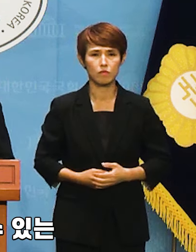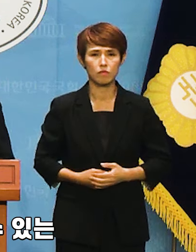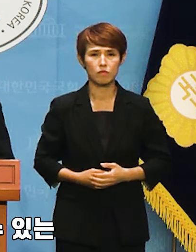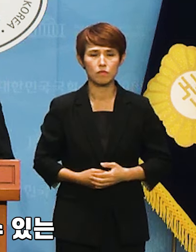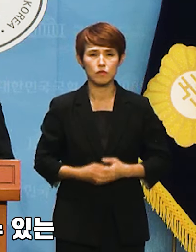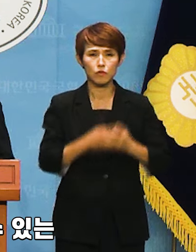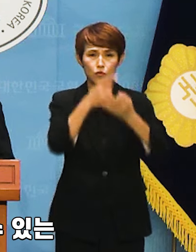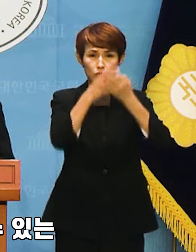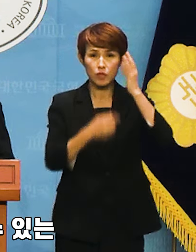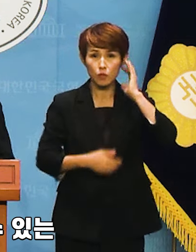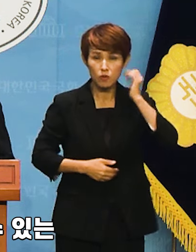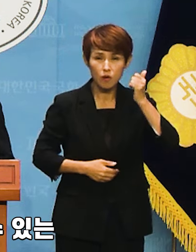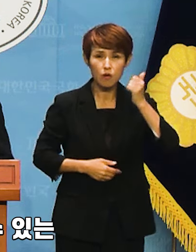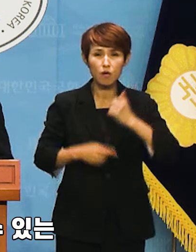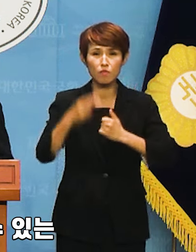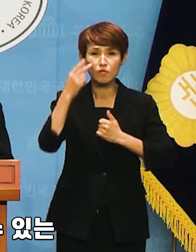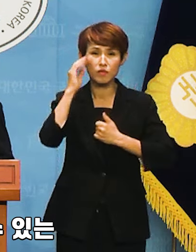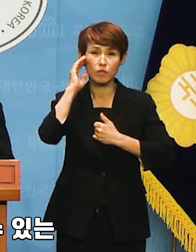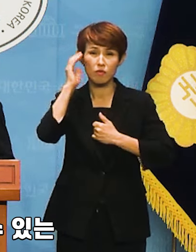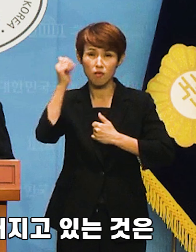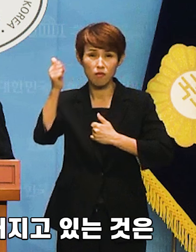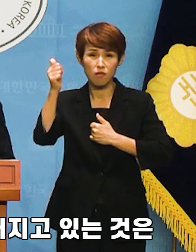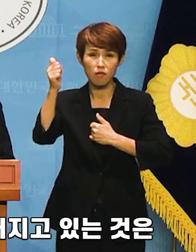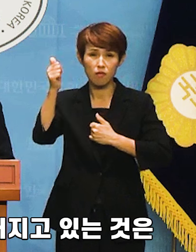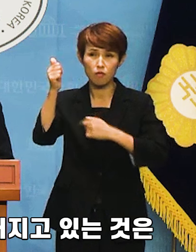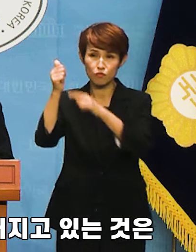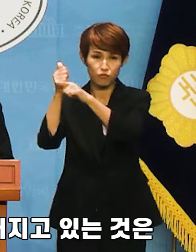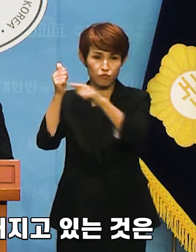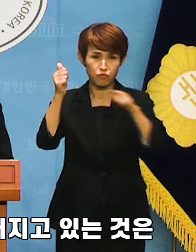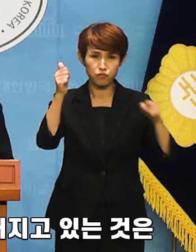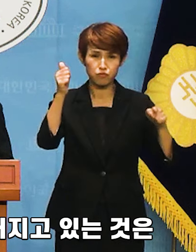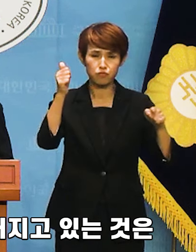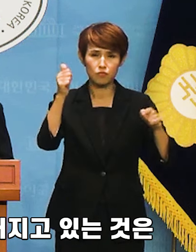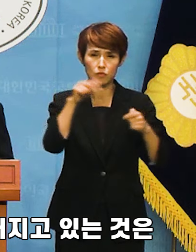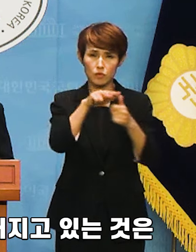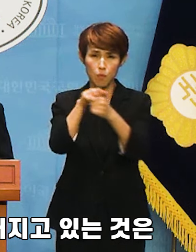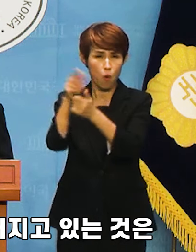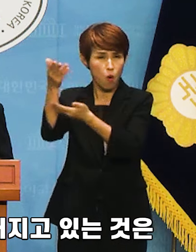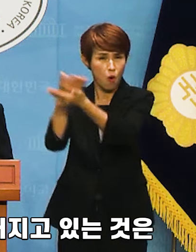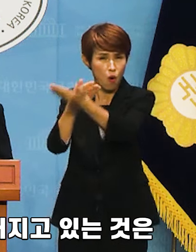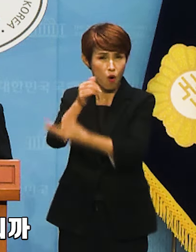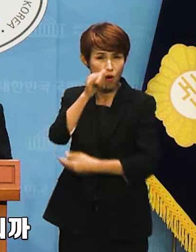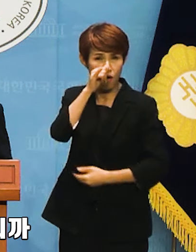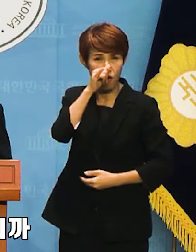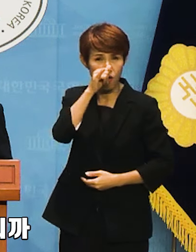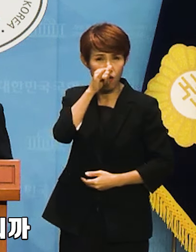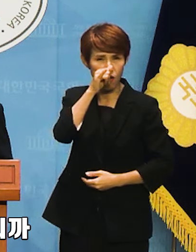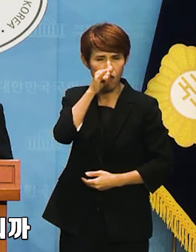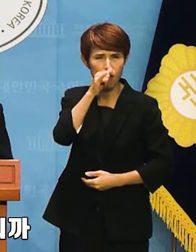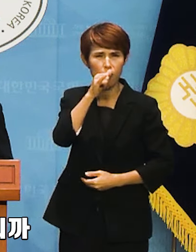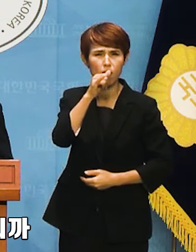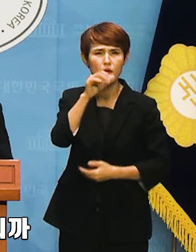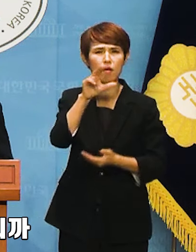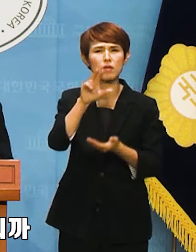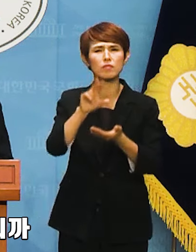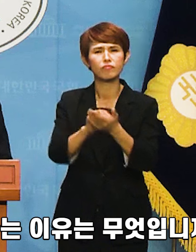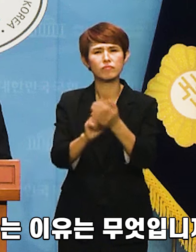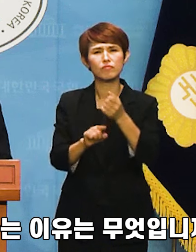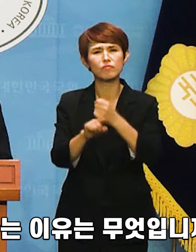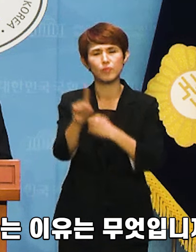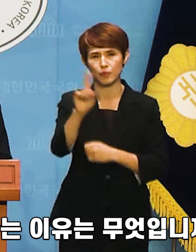소설책에나 볼 수 있는 최고 수준의 첩보전이 벌어지고 있는 것은 무엇 때문입니까